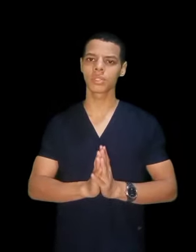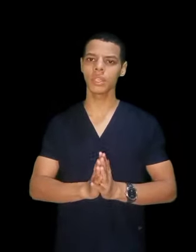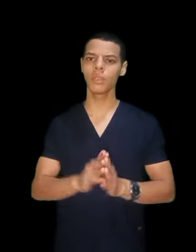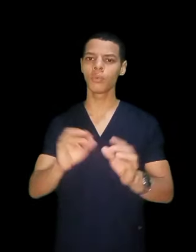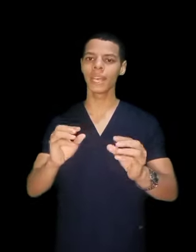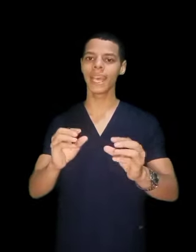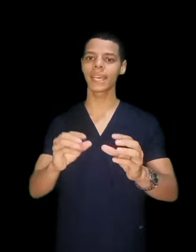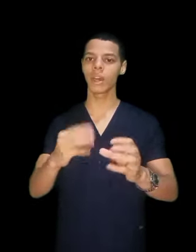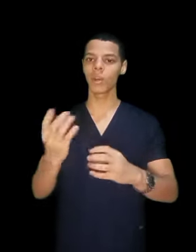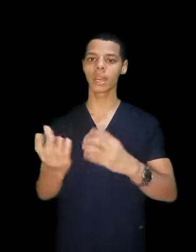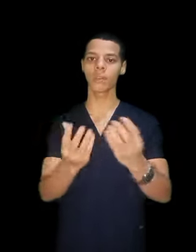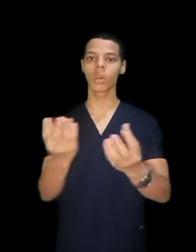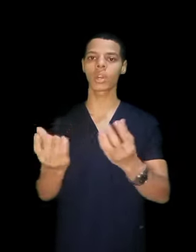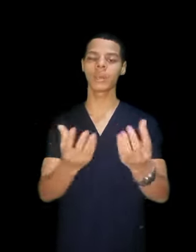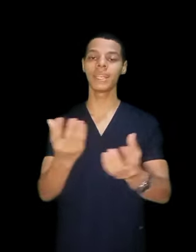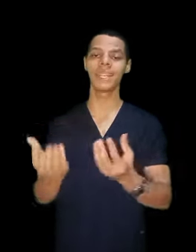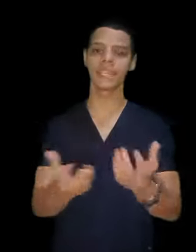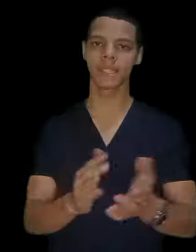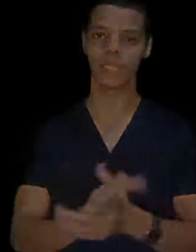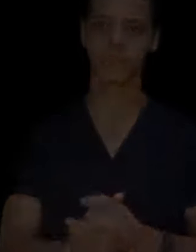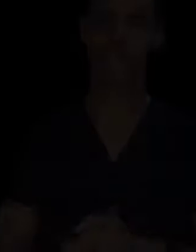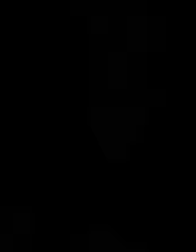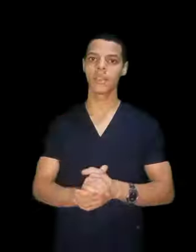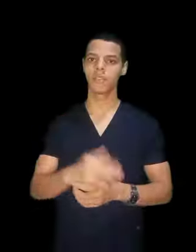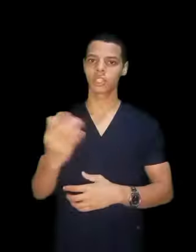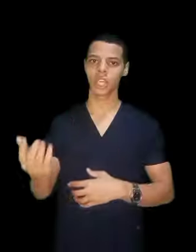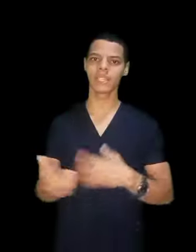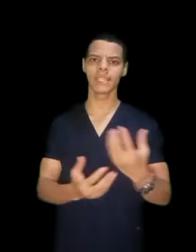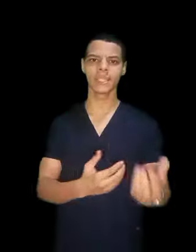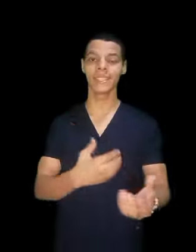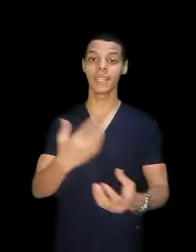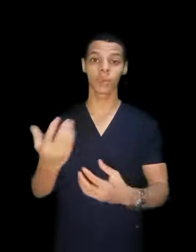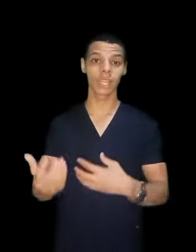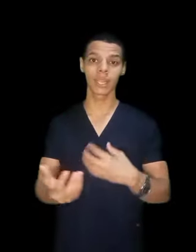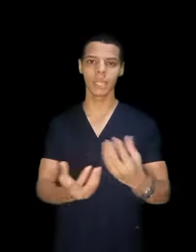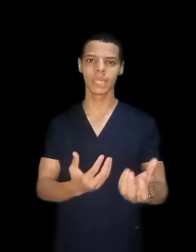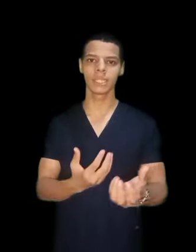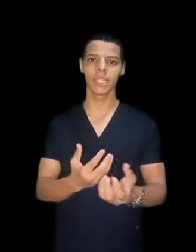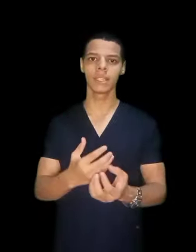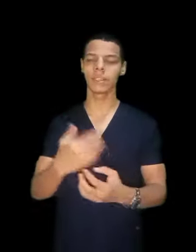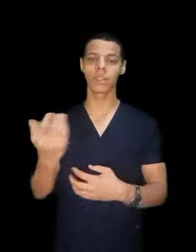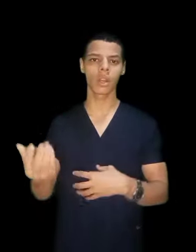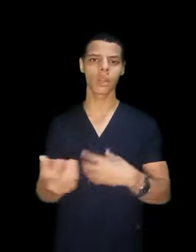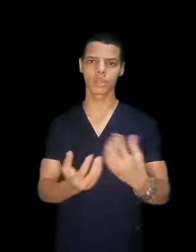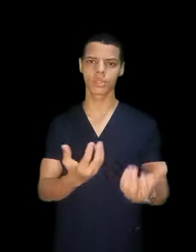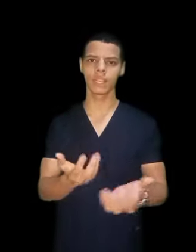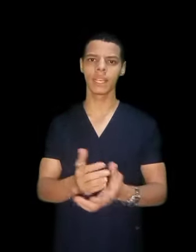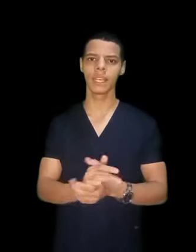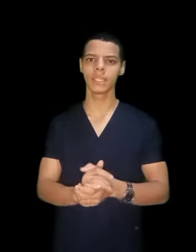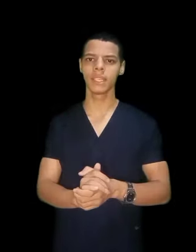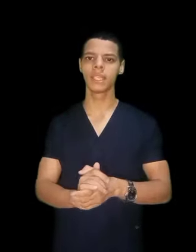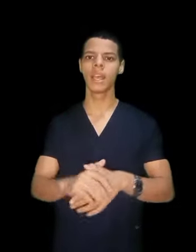الصحي وفي الاخر هقولك مقارنة بين الاتنين فيش هادث للاتنين مرتب للاتنين الدرجة الوظيفية للاتنين